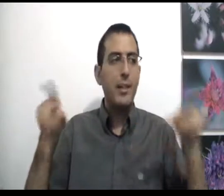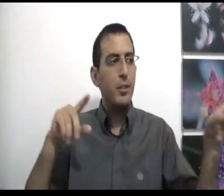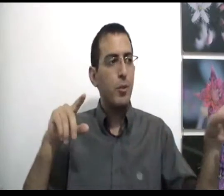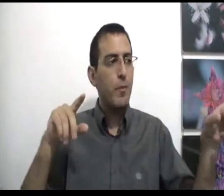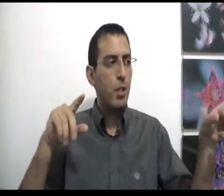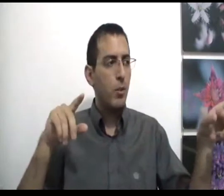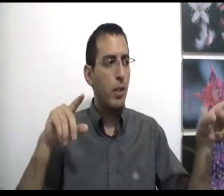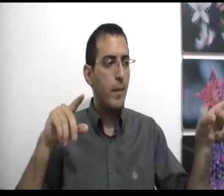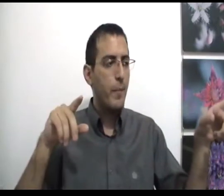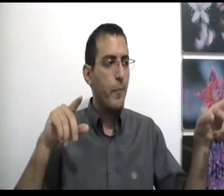ידי זה שומרים שהכל רע